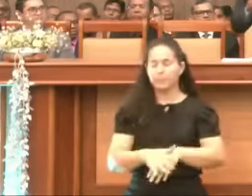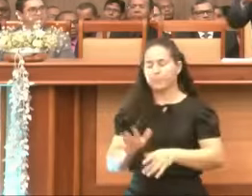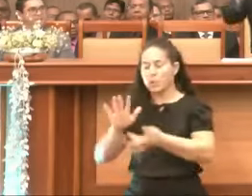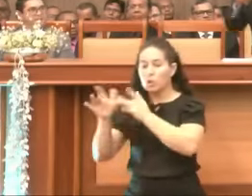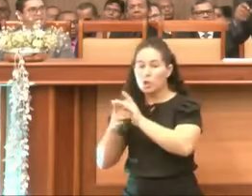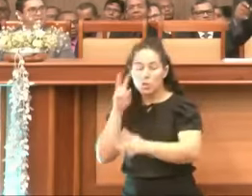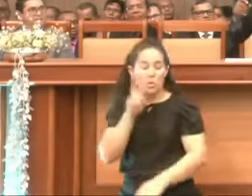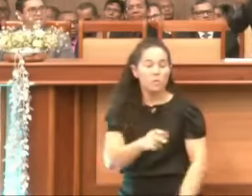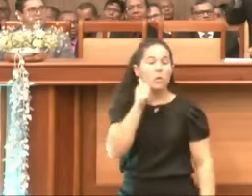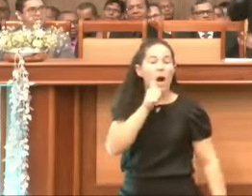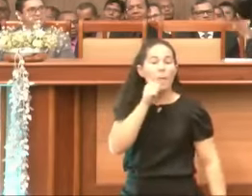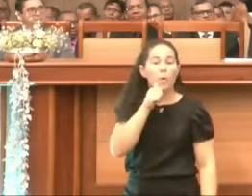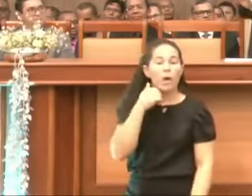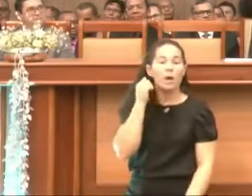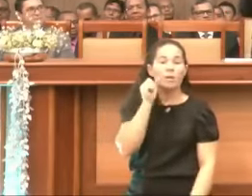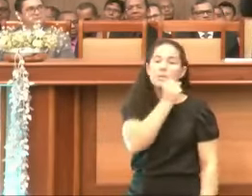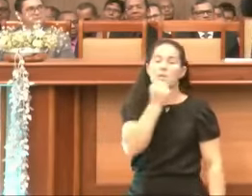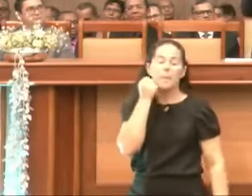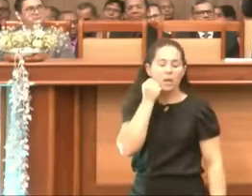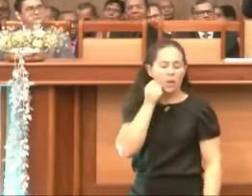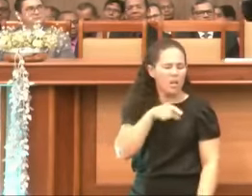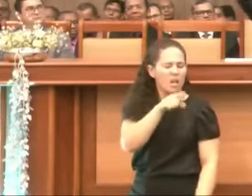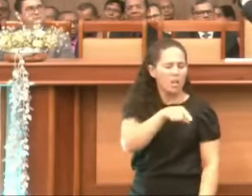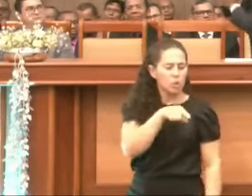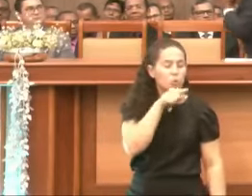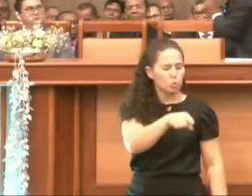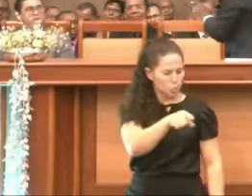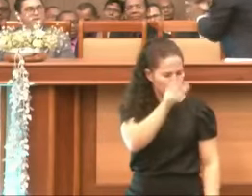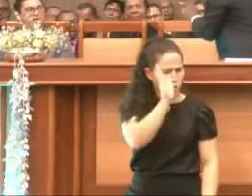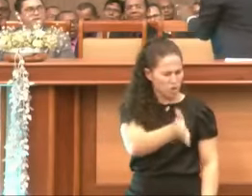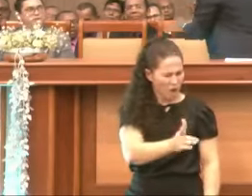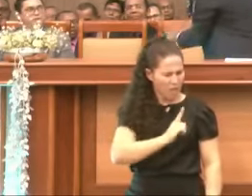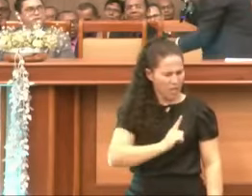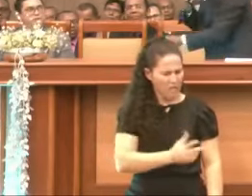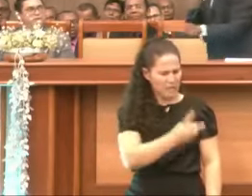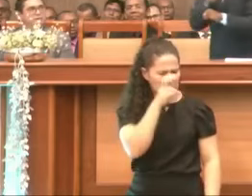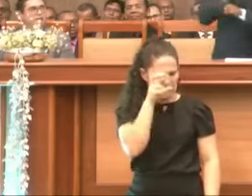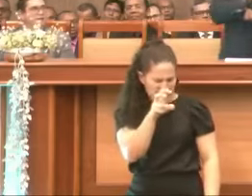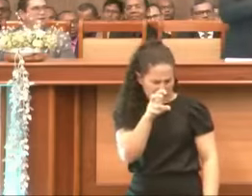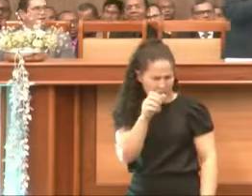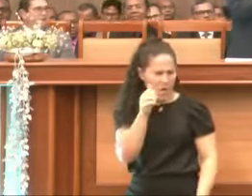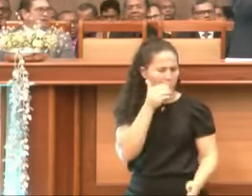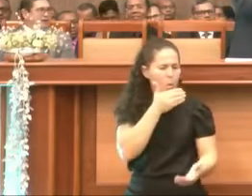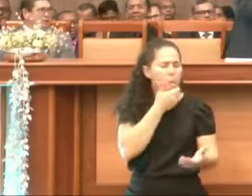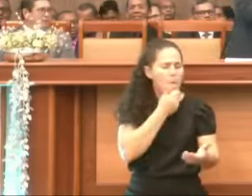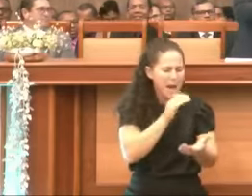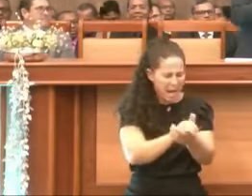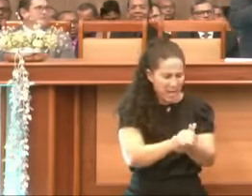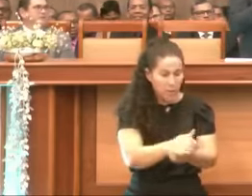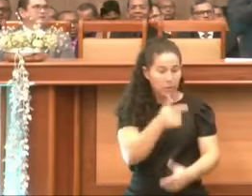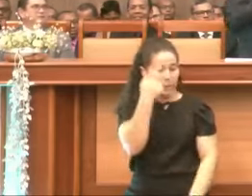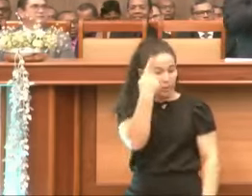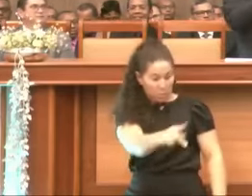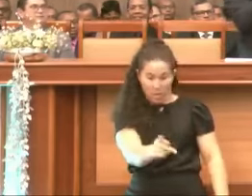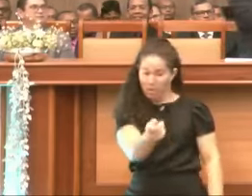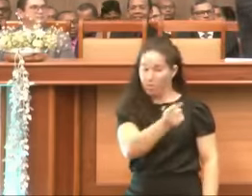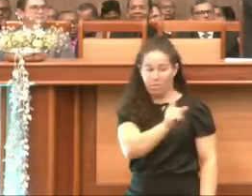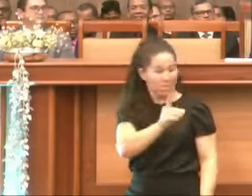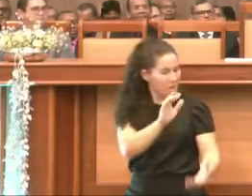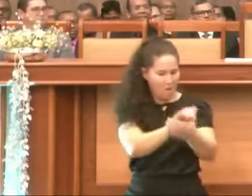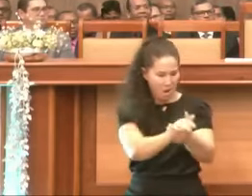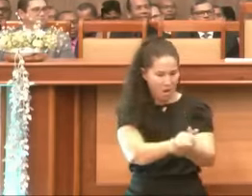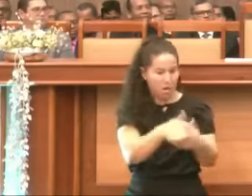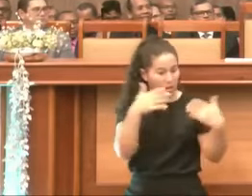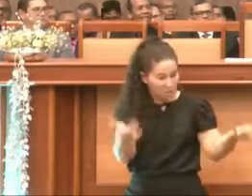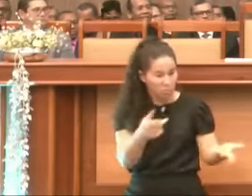samaritana, João 4, ele disse para ela, tu já tiveste cinco? E o que tu tens não é? Ajeita a tua vida, moça.